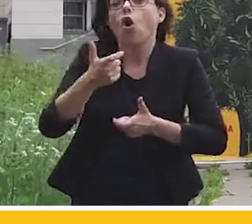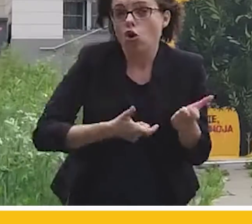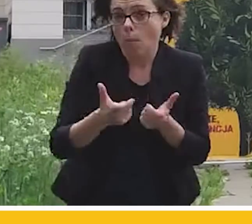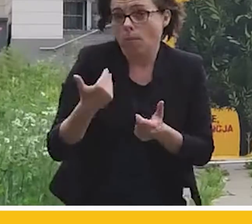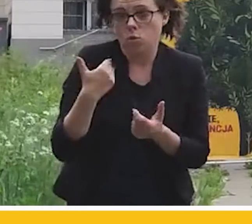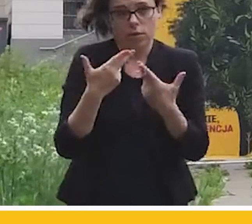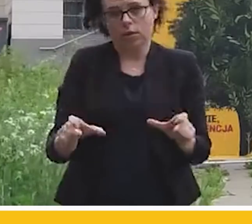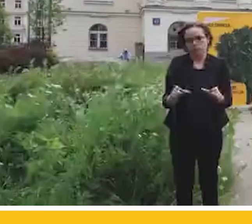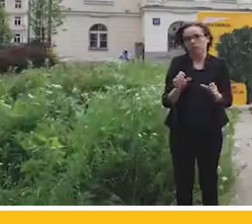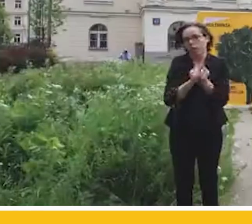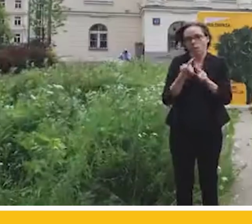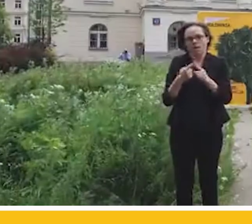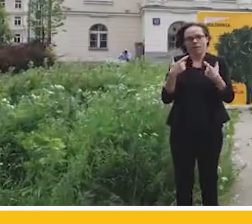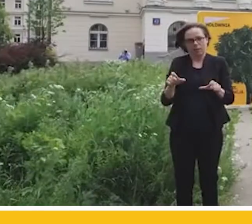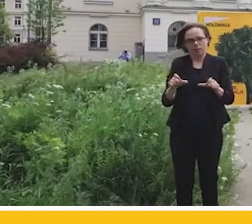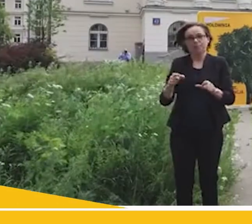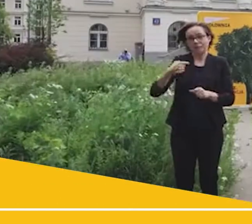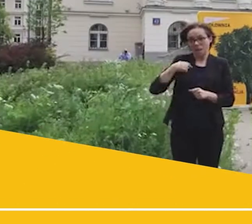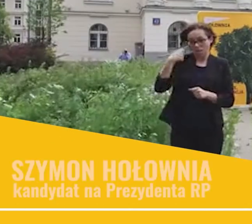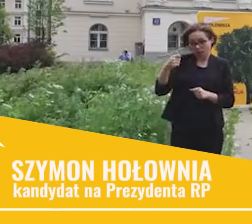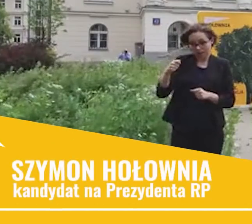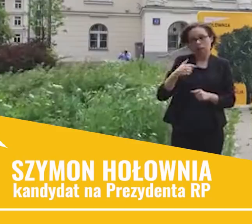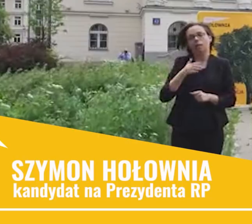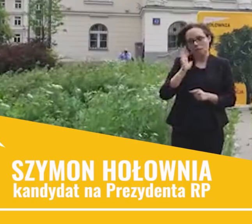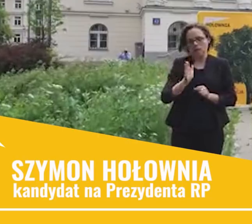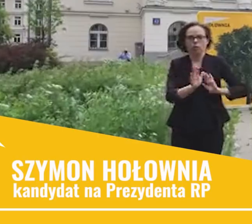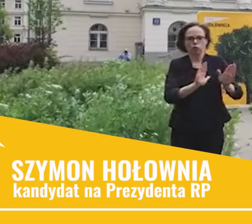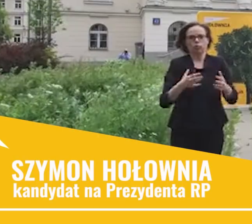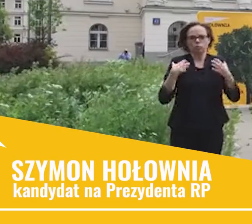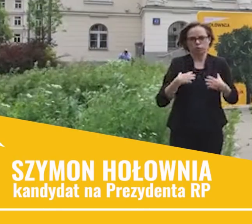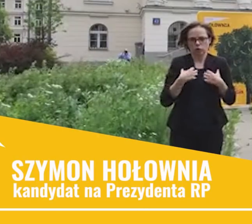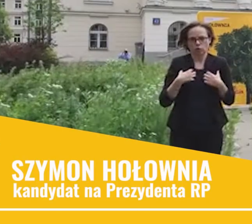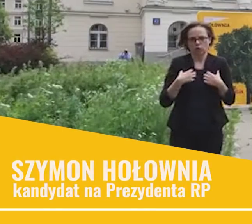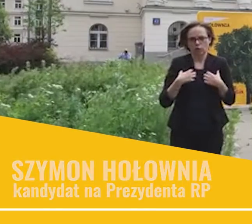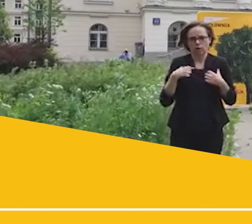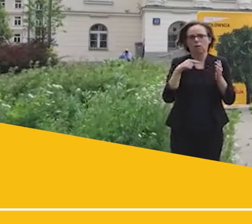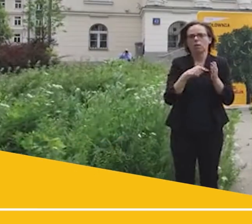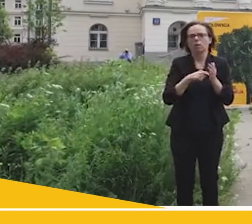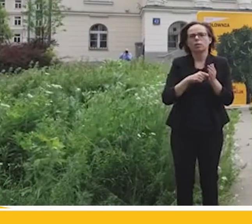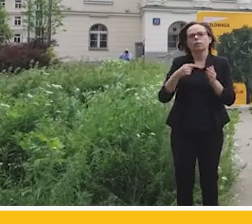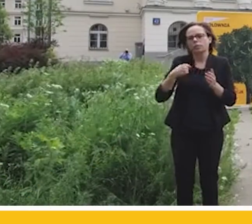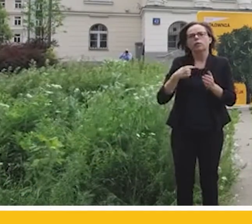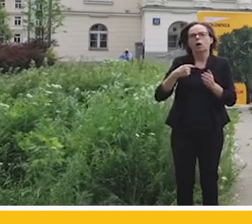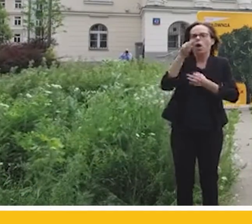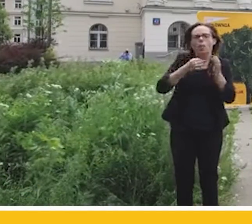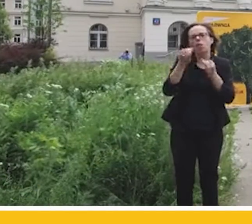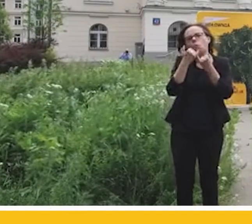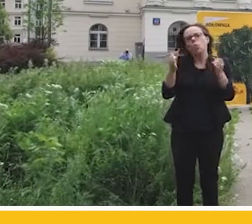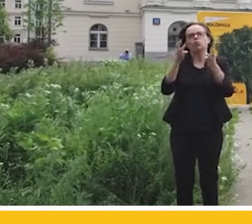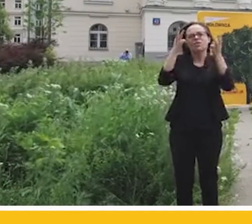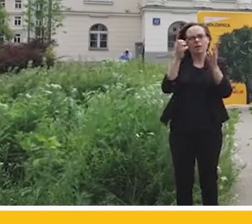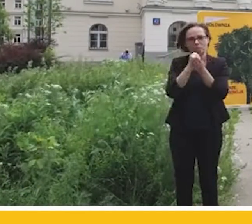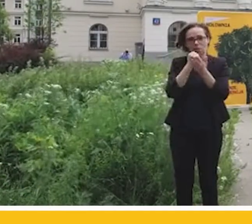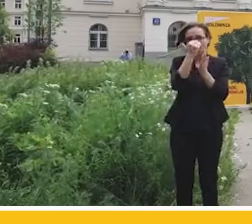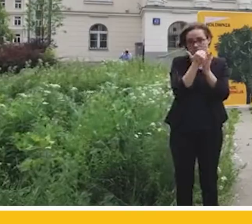robił. Moja prezydentura będzie zieloną prezydenturą. Środowisko naturalne to jeden z priorytetów, o których mówię. Mam szczęście, że